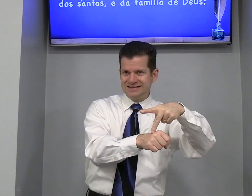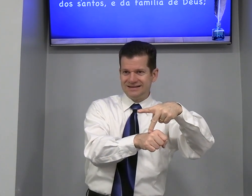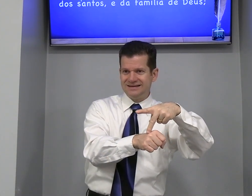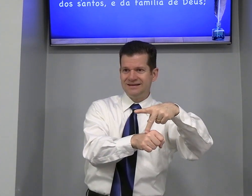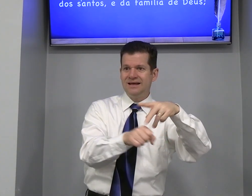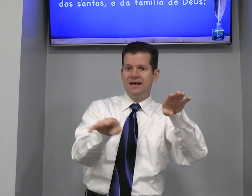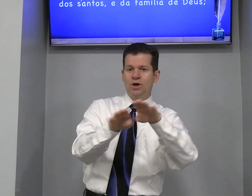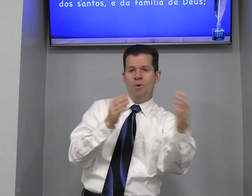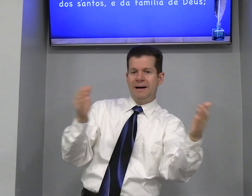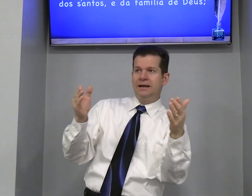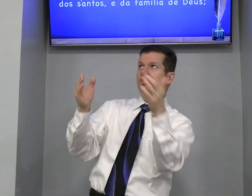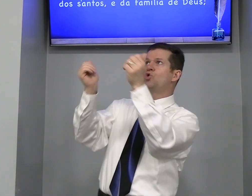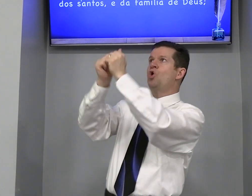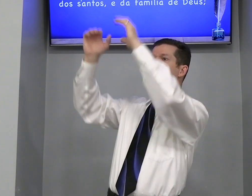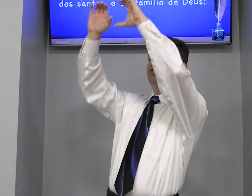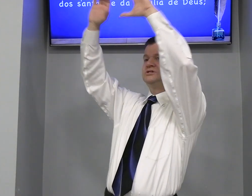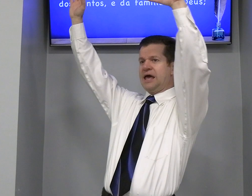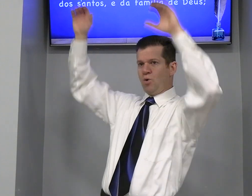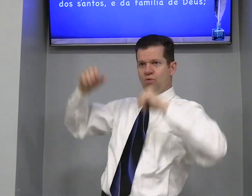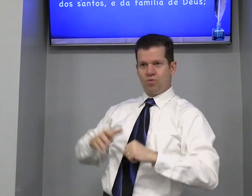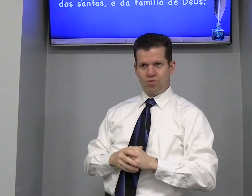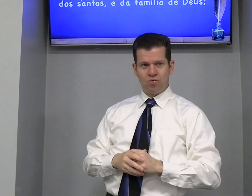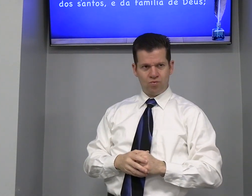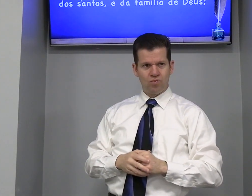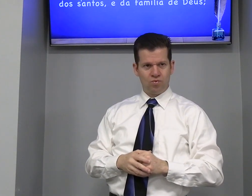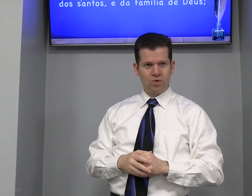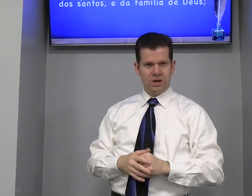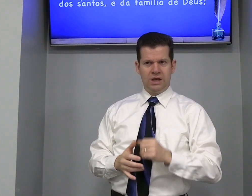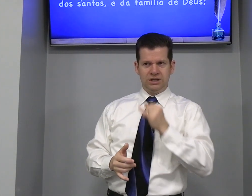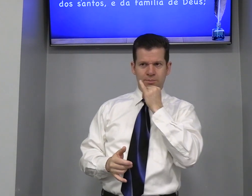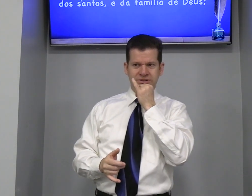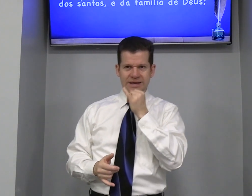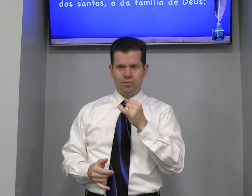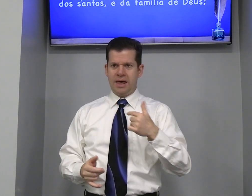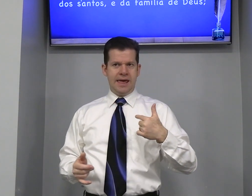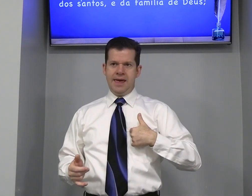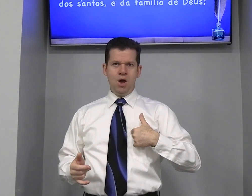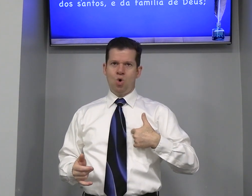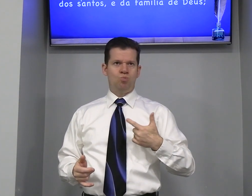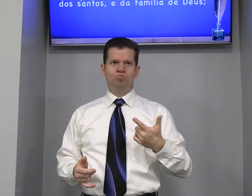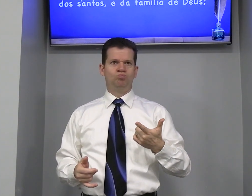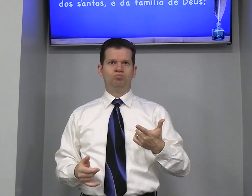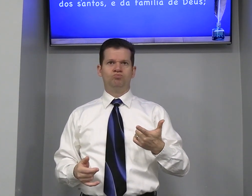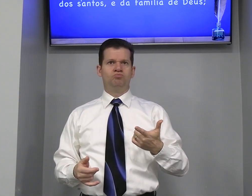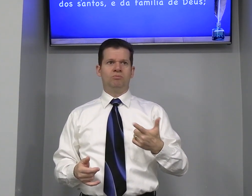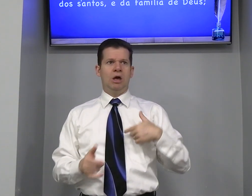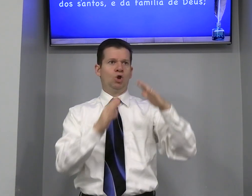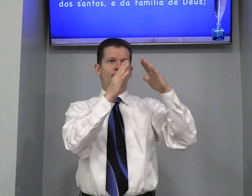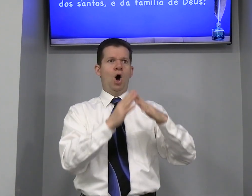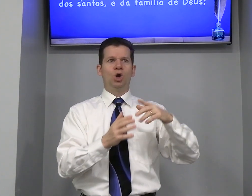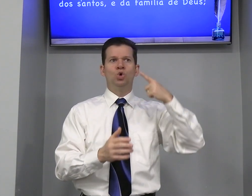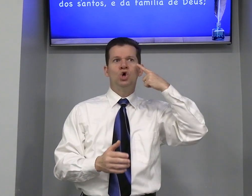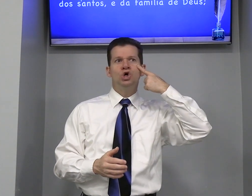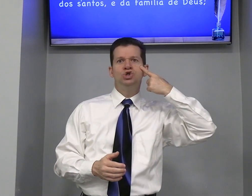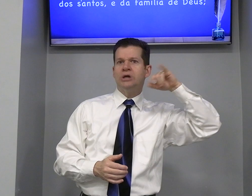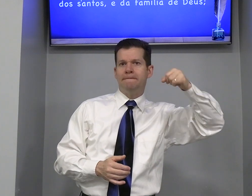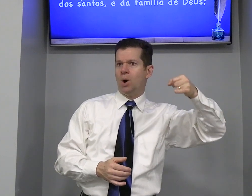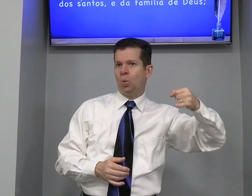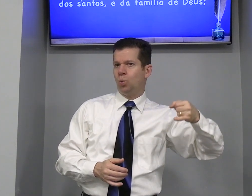Comparando Com o céu Então por exemplo Eu Eu não moro Japão